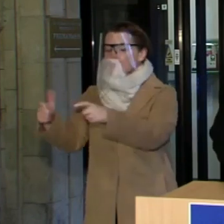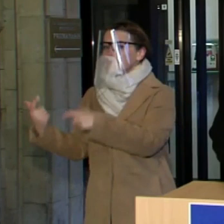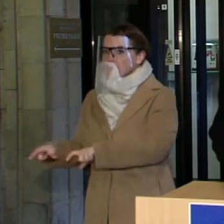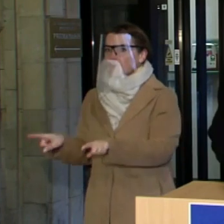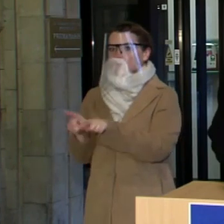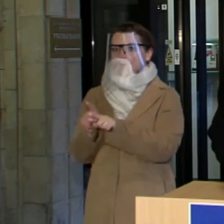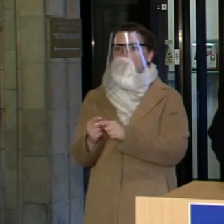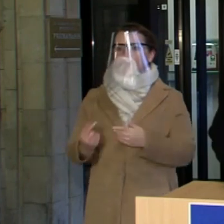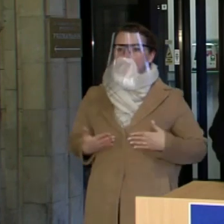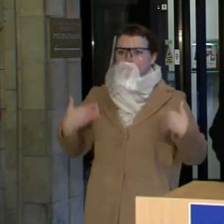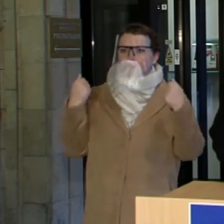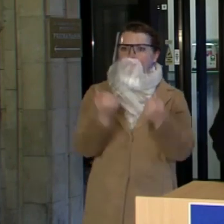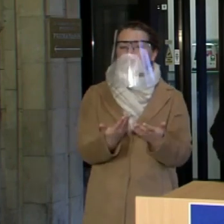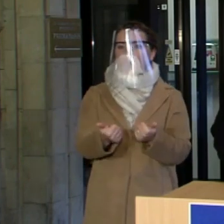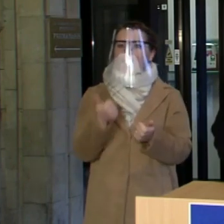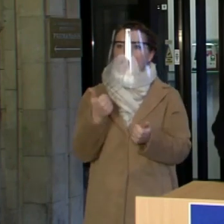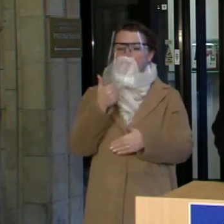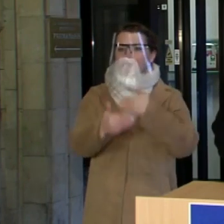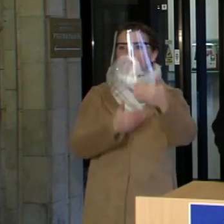nereikalingos įtampos dėl šito.